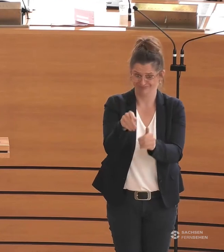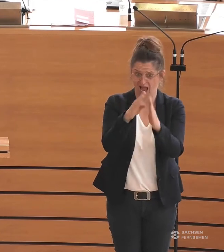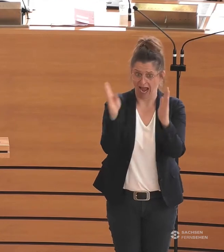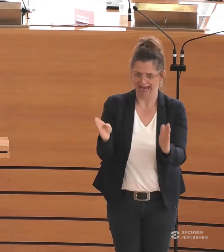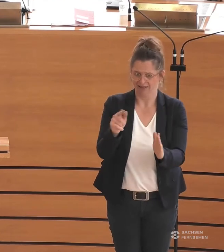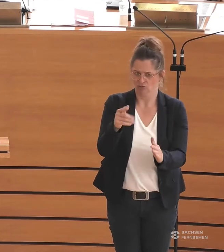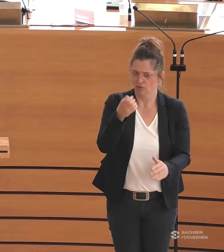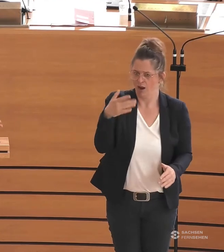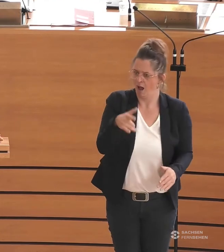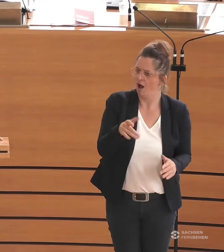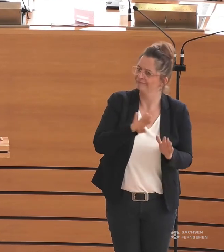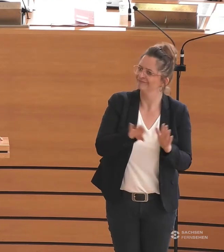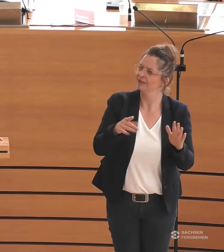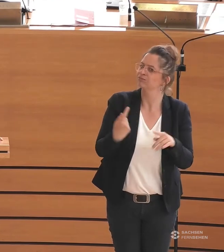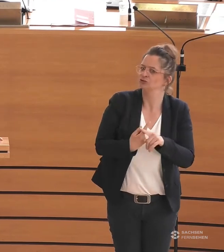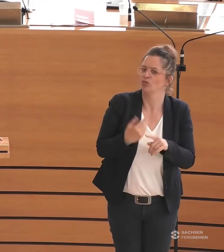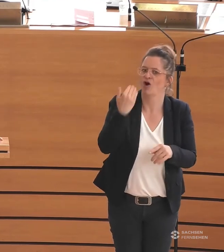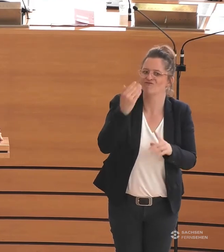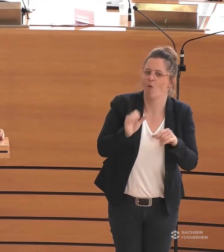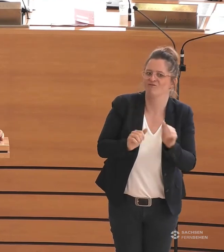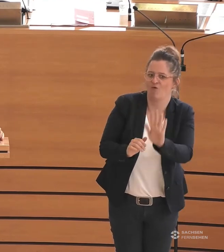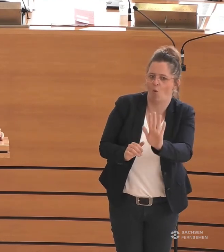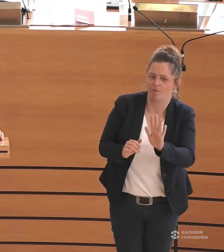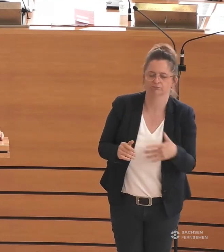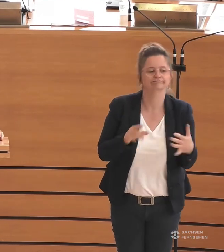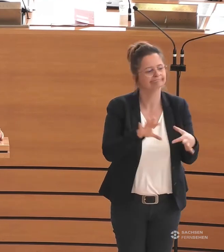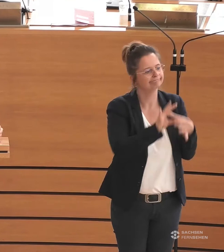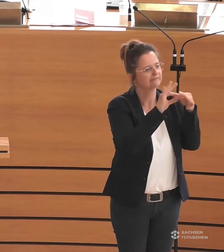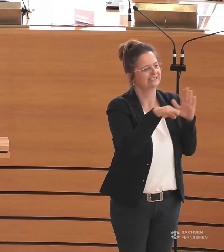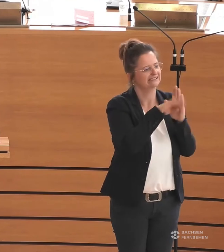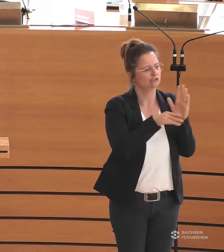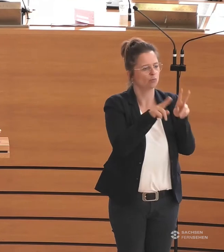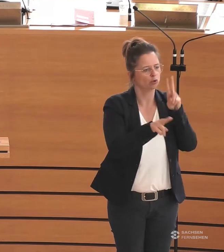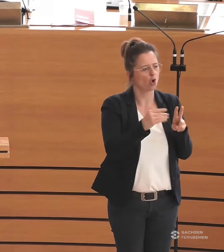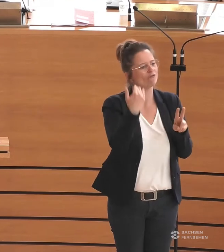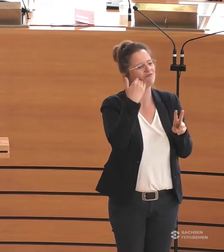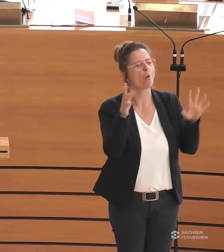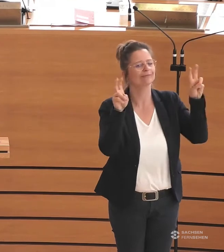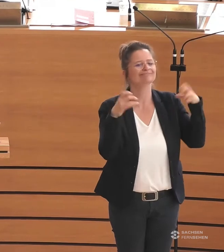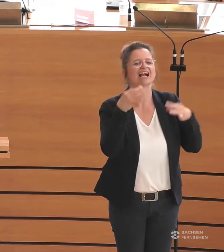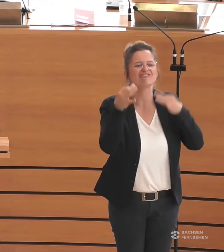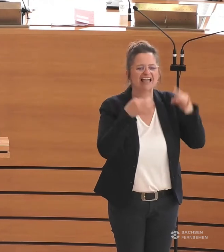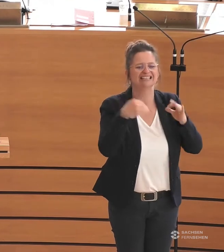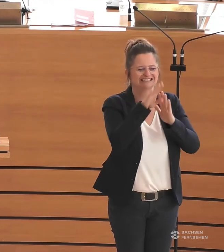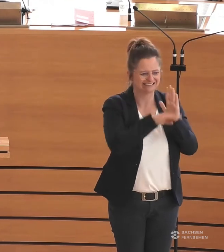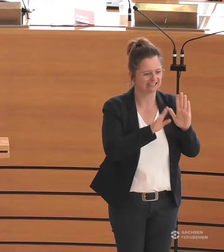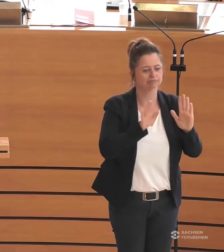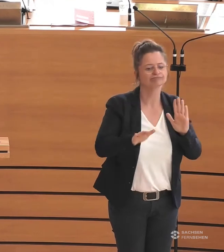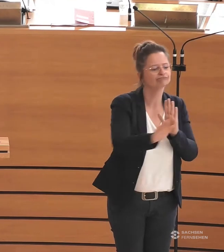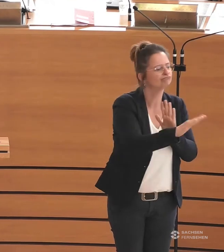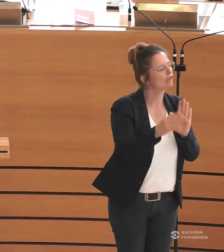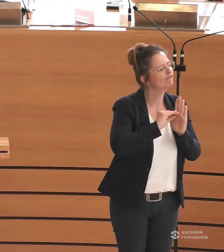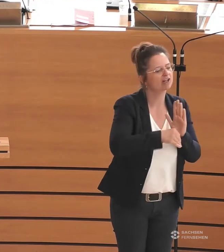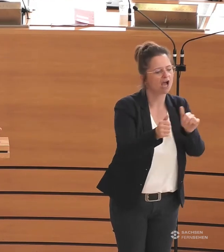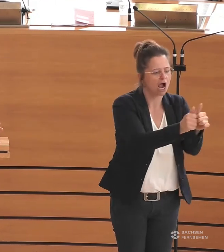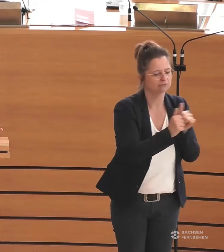als weitere besondere Wohnform nach dem Sächsischen Betreuungs und Wohnqualitätsgesetz ihren Vertragspartnern eine